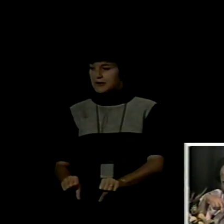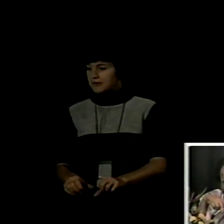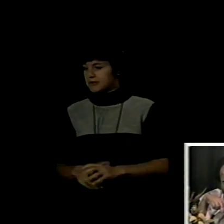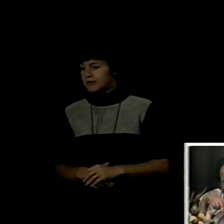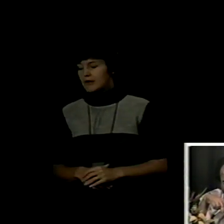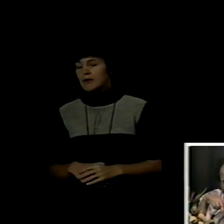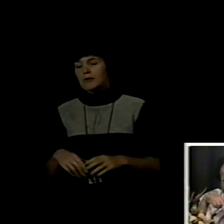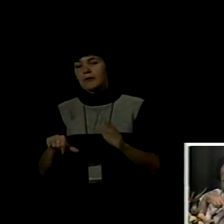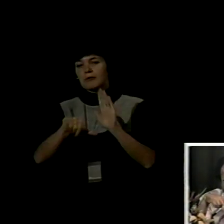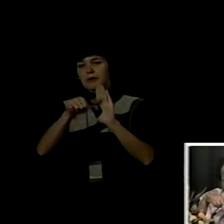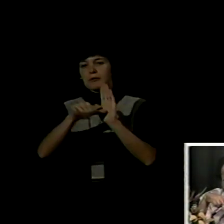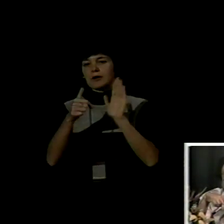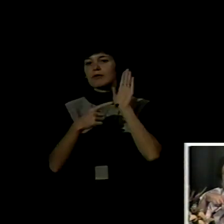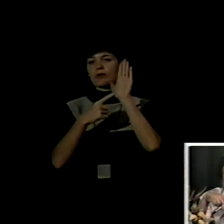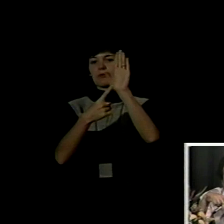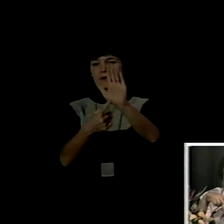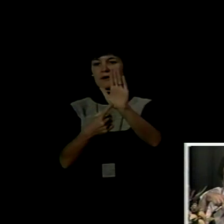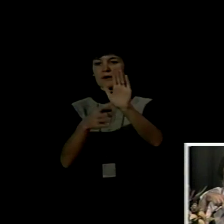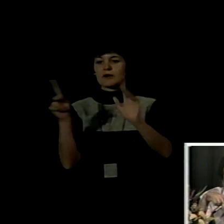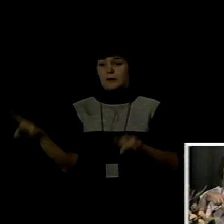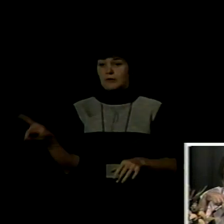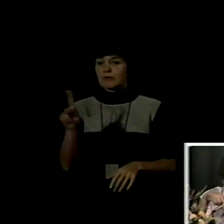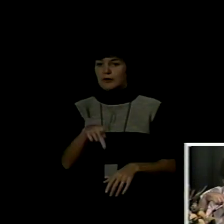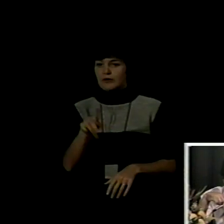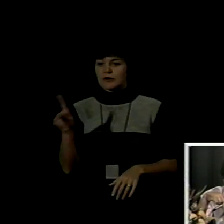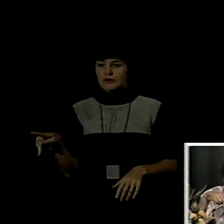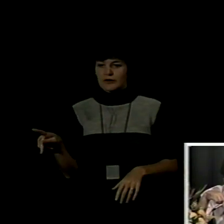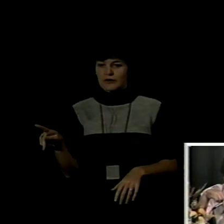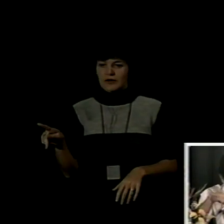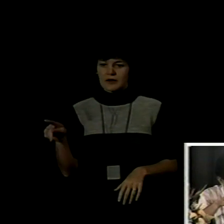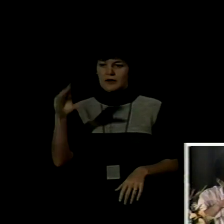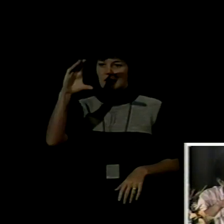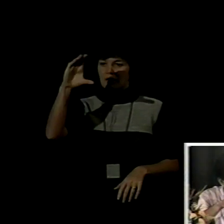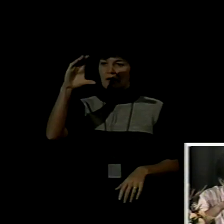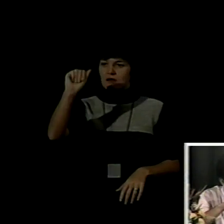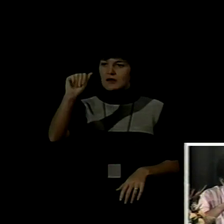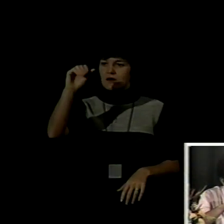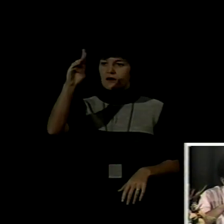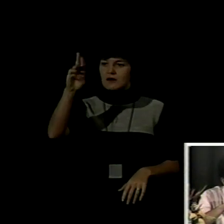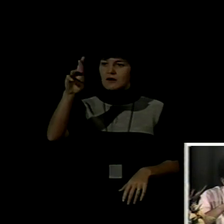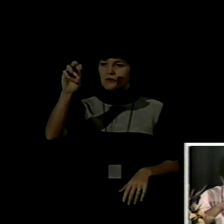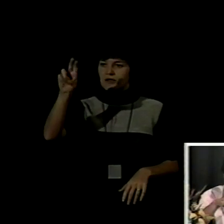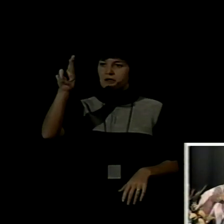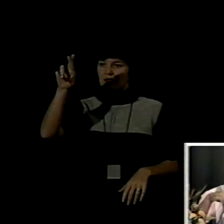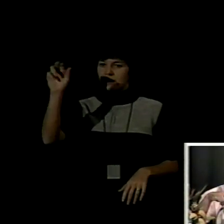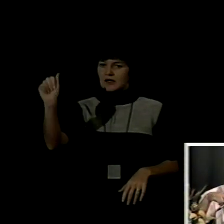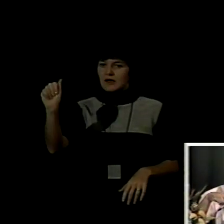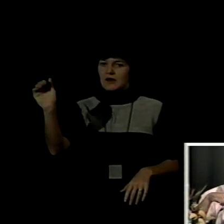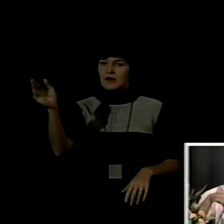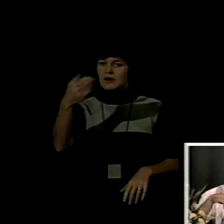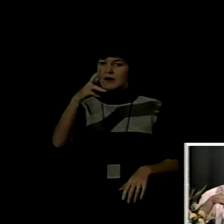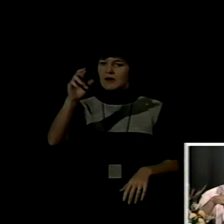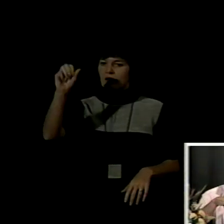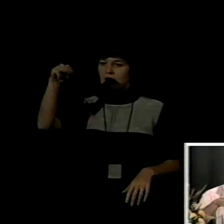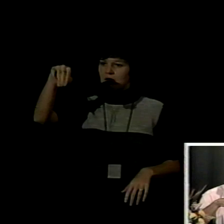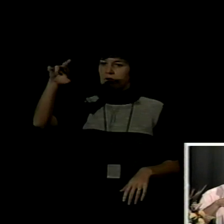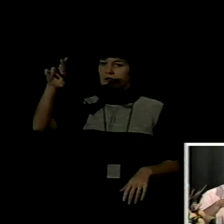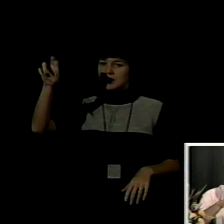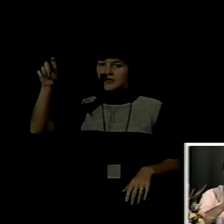a la profesora Irene Cabrera Ramírez, de la Universidad Metropolitana de Chile, a quien damos la bienvenida.